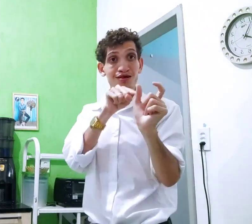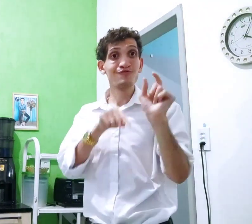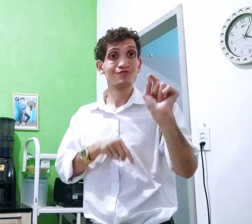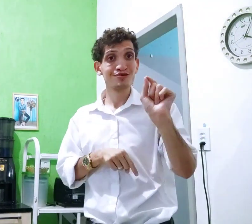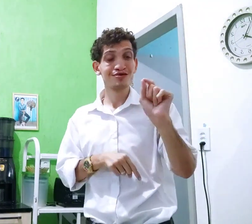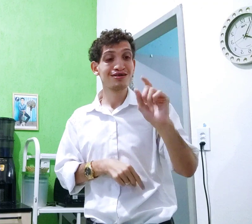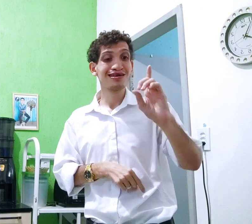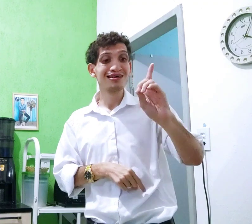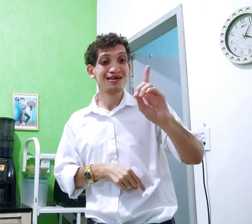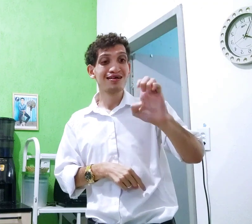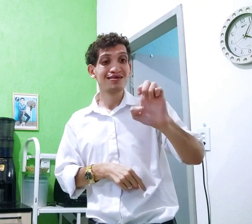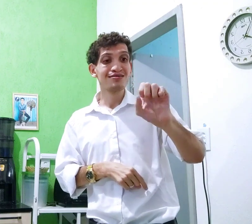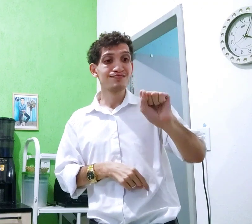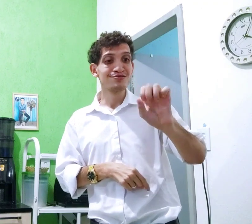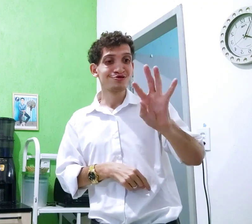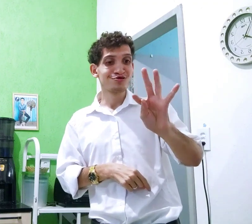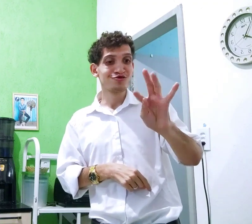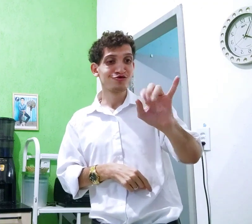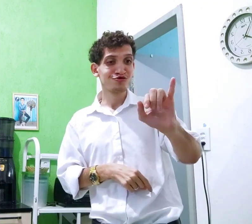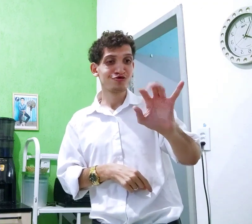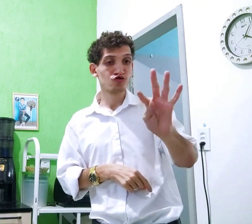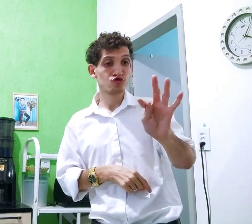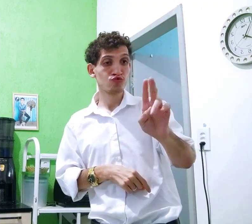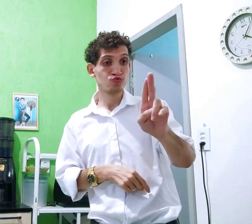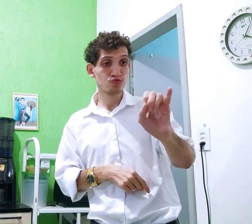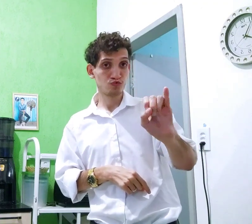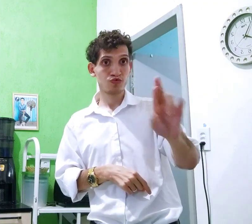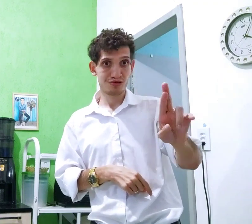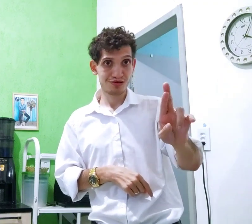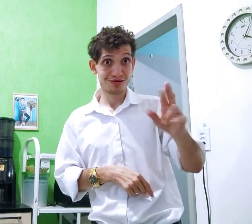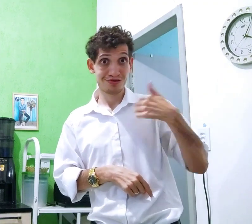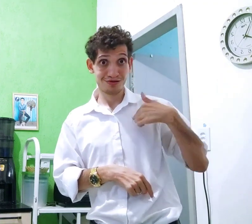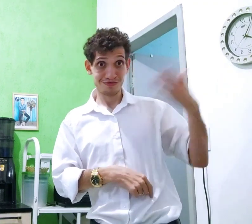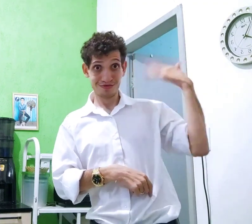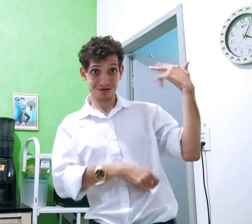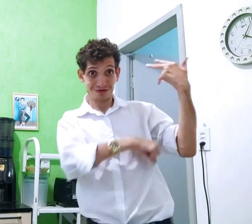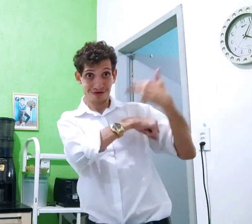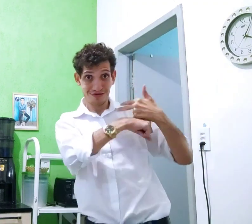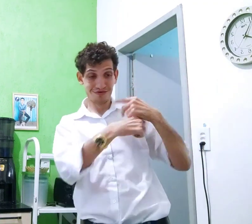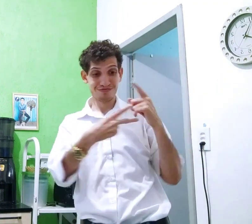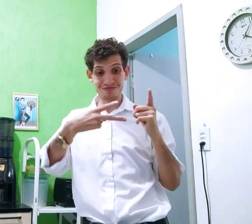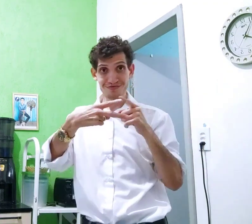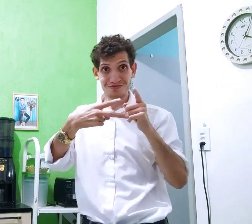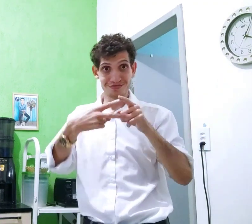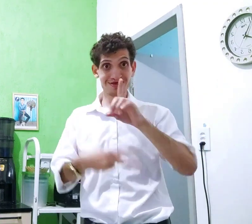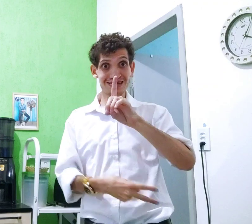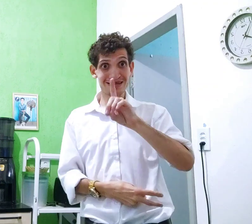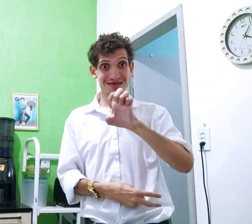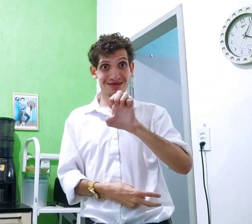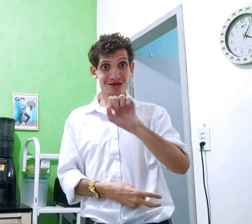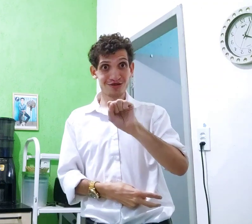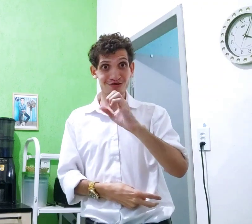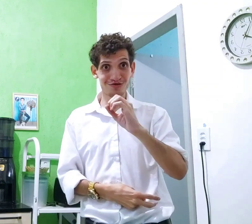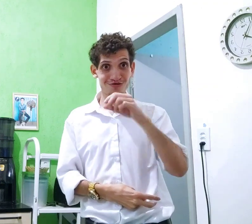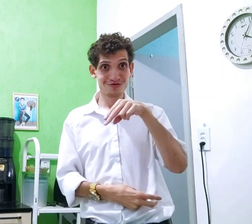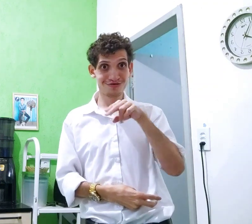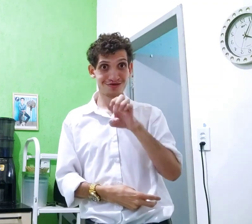palavra. Essa palavra o quê? Des-I-TU-I-R. Eu antes me gravei a primeira palavra,